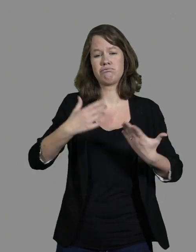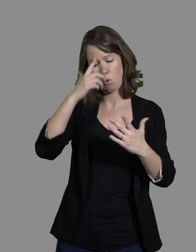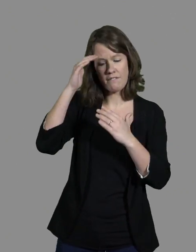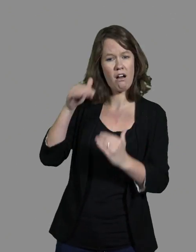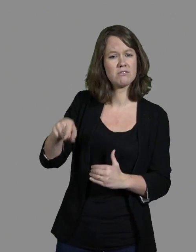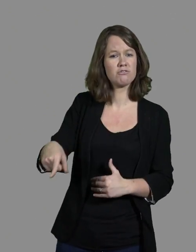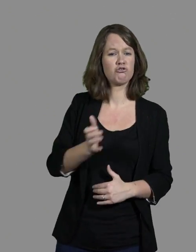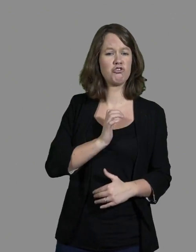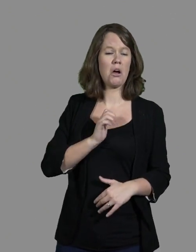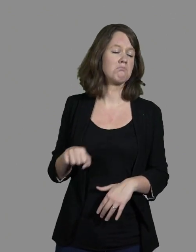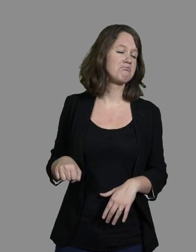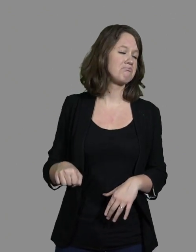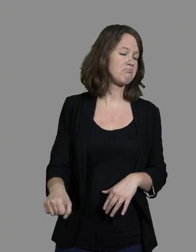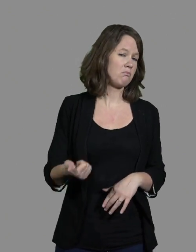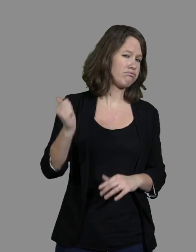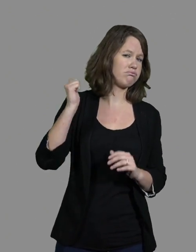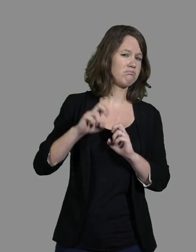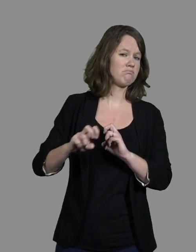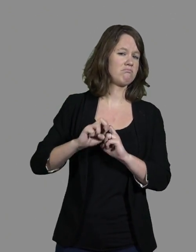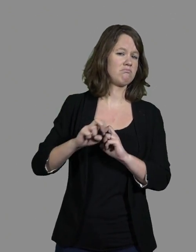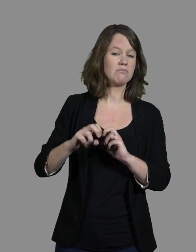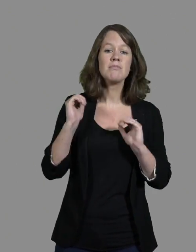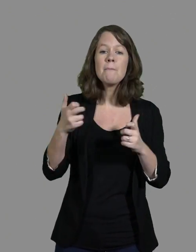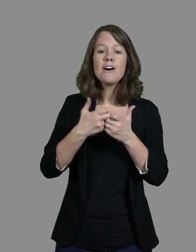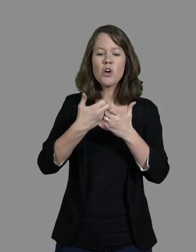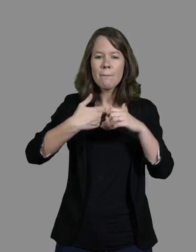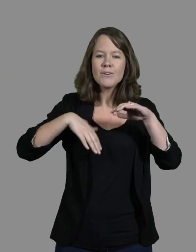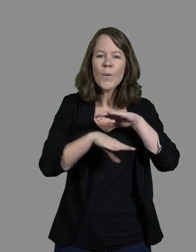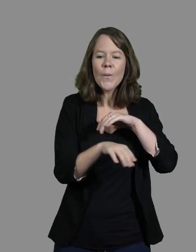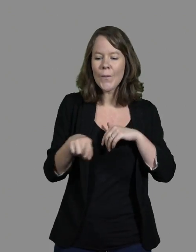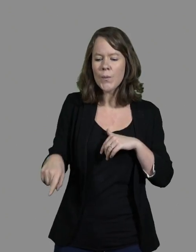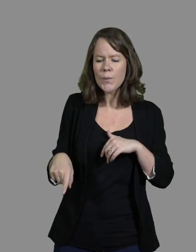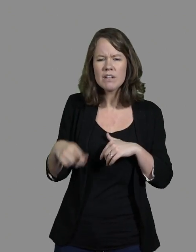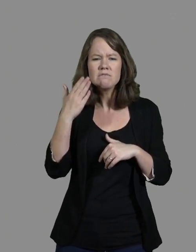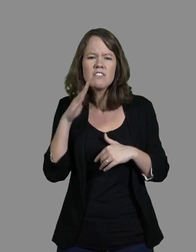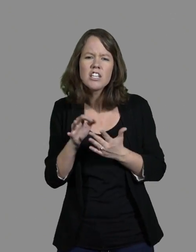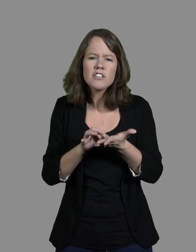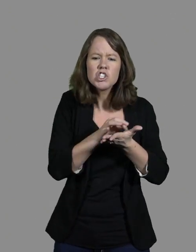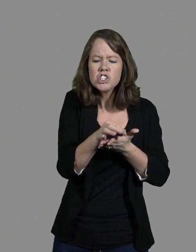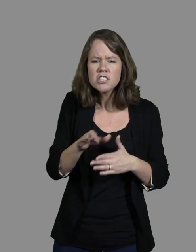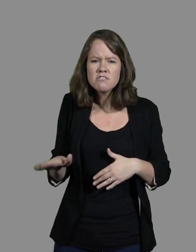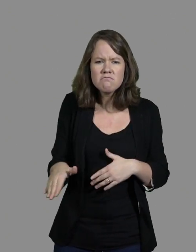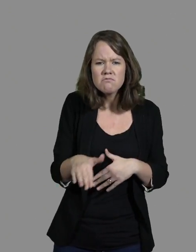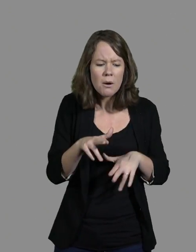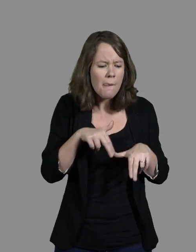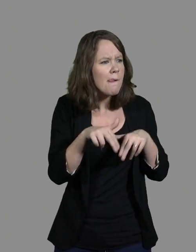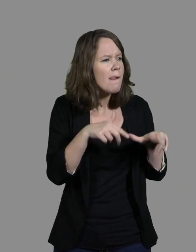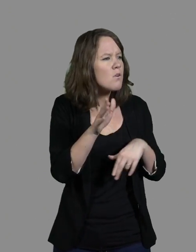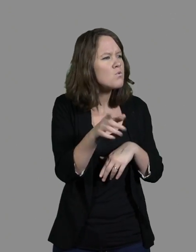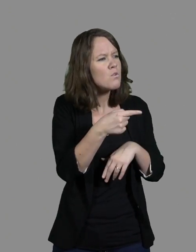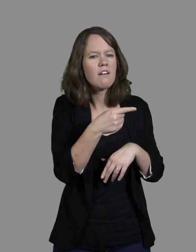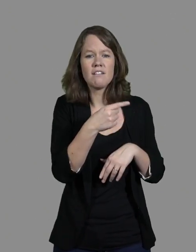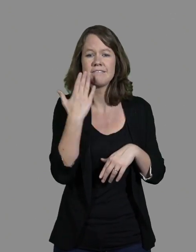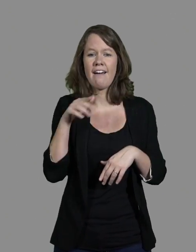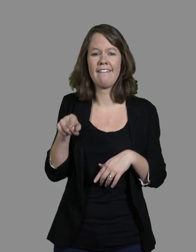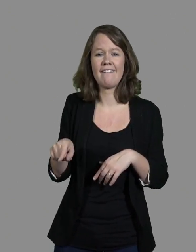Et ce qui est génial, c'est quand on prend les transports en commun, il sait bien se faufiler et il sait me trouver les places. Donc il sait lever les gens. Car lorsqu'on a